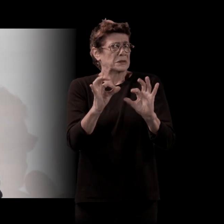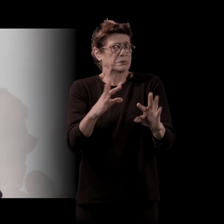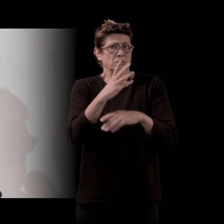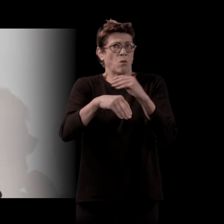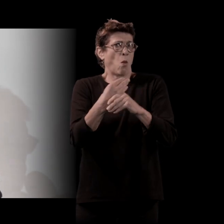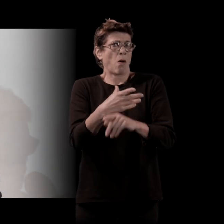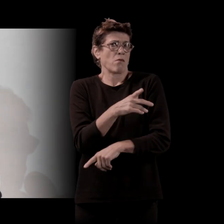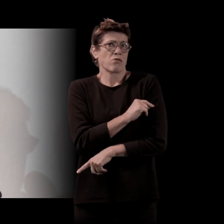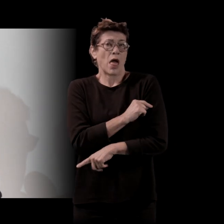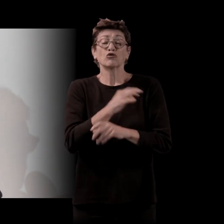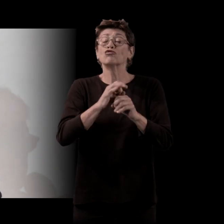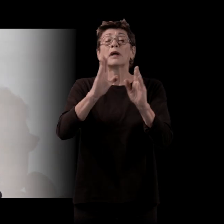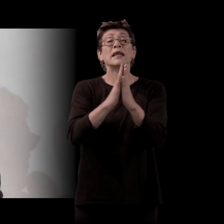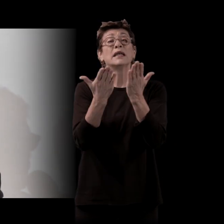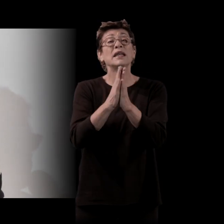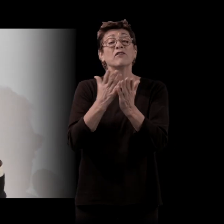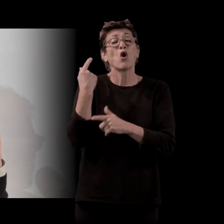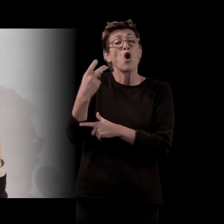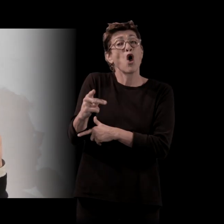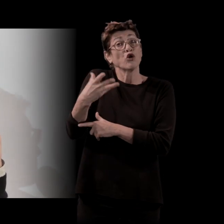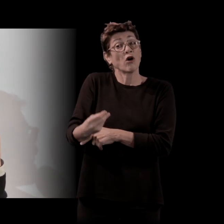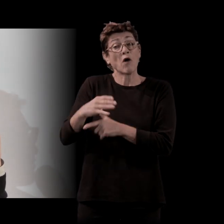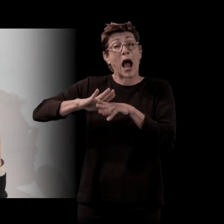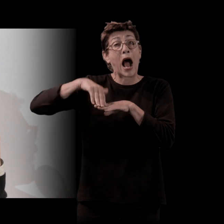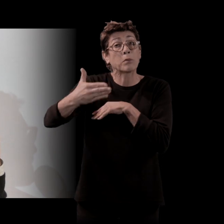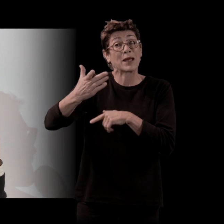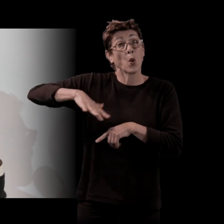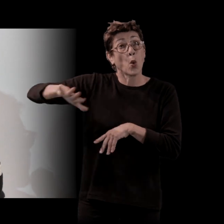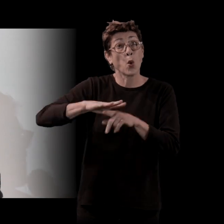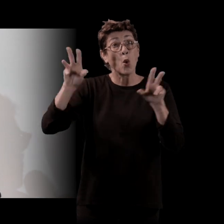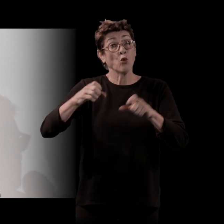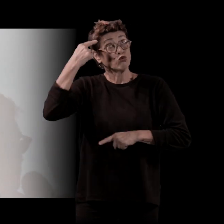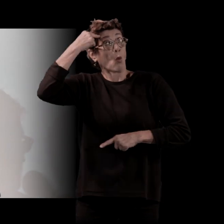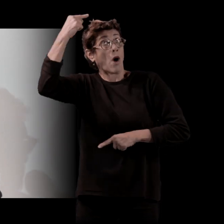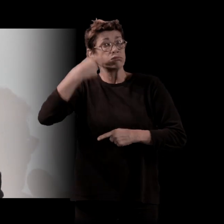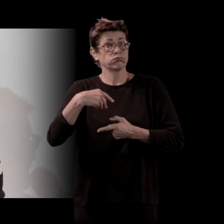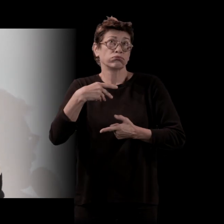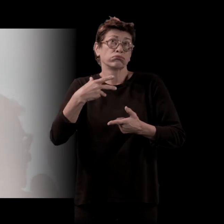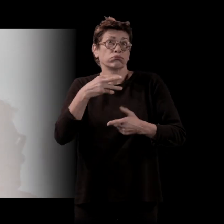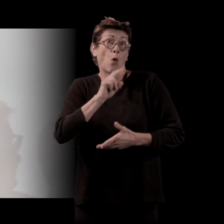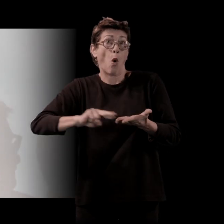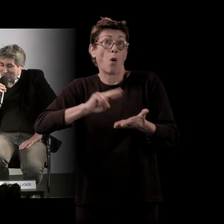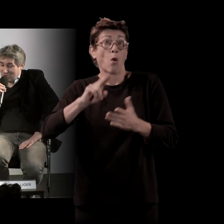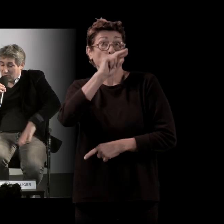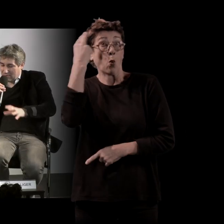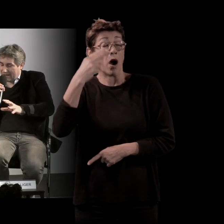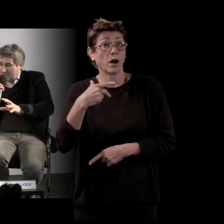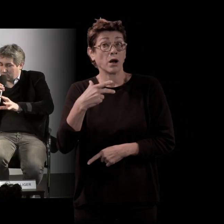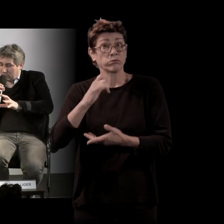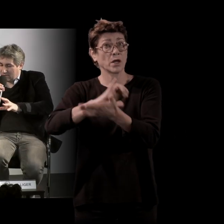cru jusqu'au bout que c'était un roman noir. Je l'ai écrit comme ça, quoi. Et c'est mon éditeur qui m'a dit que ce n'était pas le cas. Alors, justement, la réception de Dos Animaux